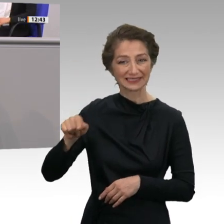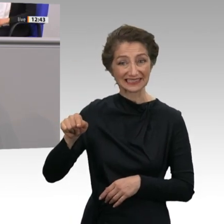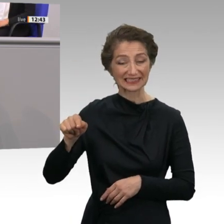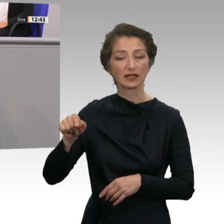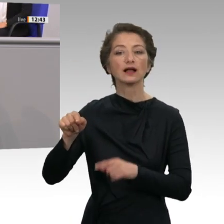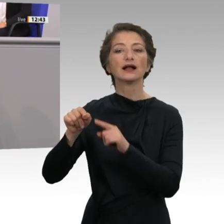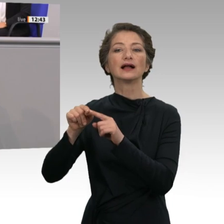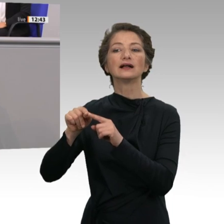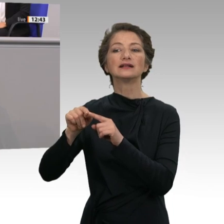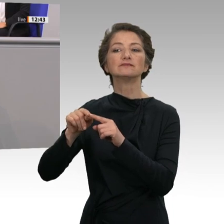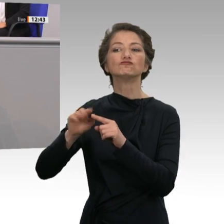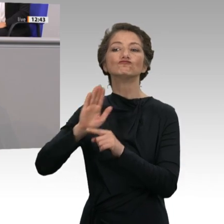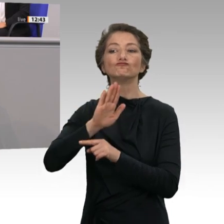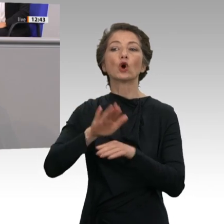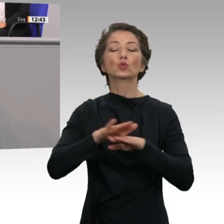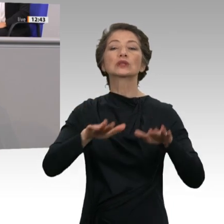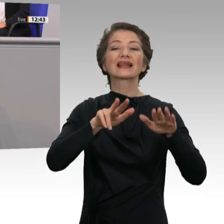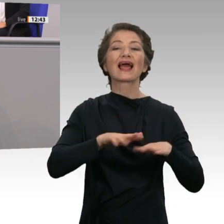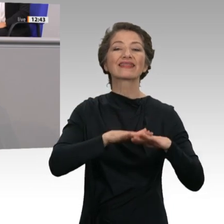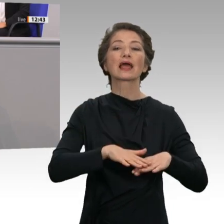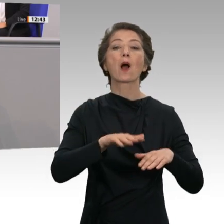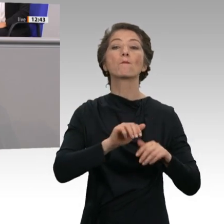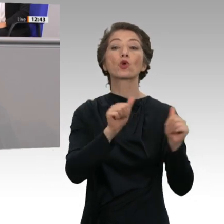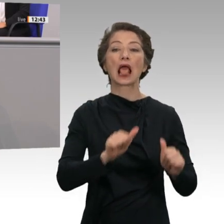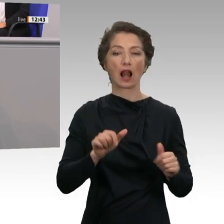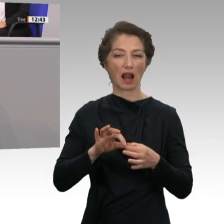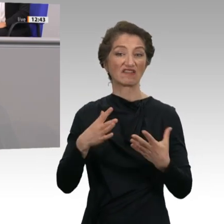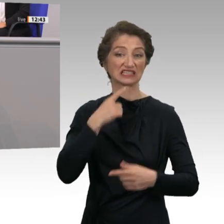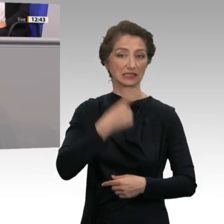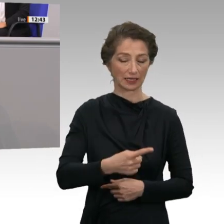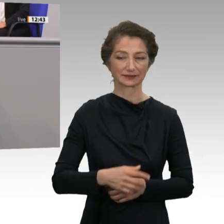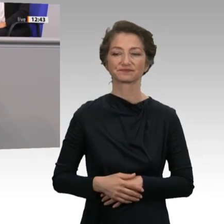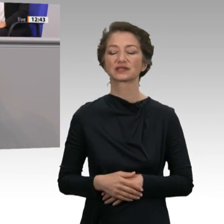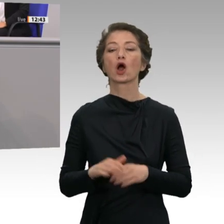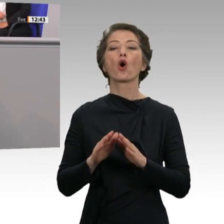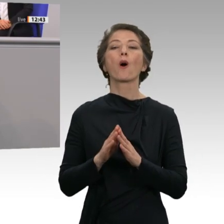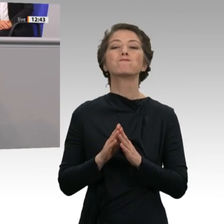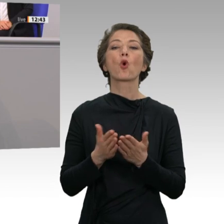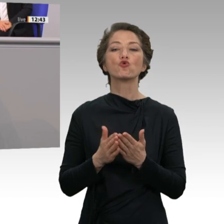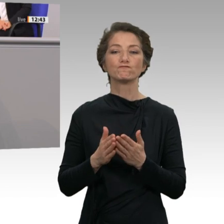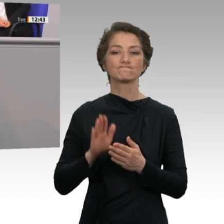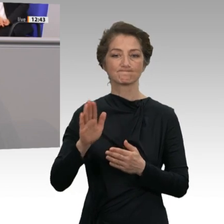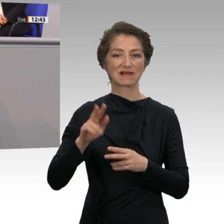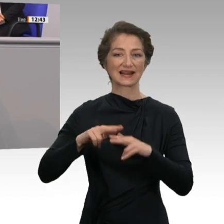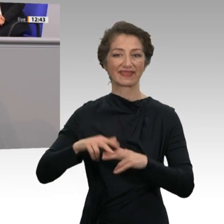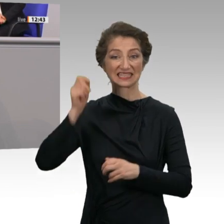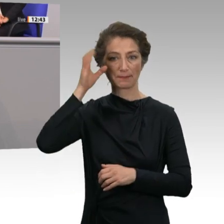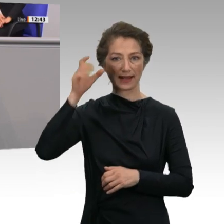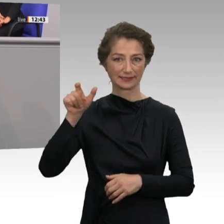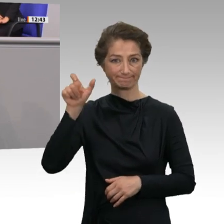Grundrentenmodell gesagt haben. Ich zitiere Professor Werding, Rentenexperte der Uni Bochum. Das ist im vorliegenden Gesetzentwurf als Ziel im